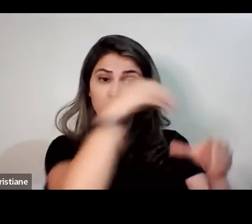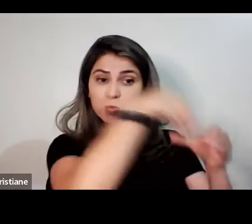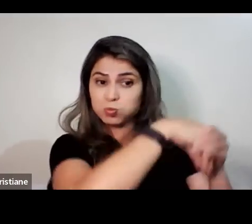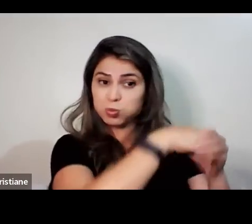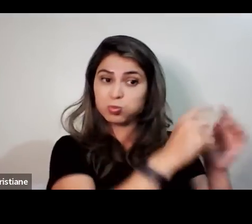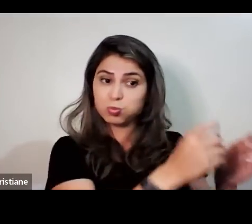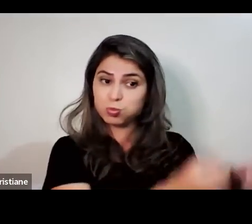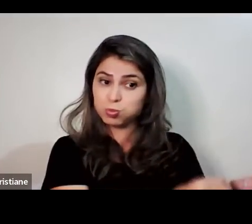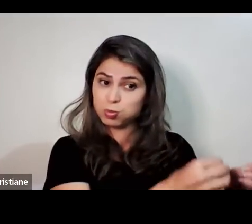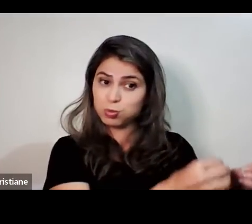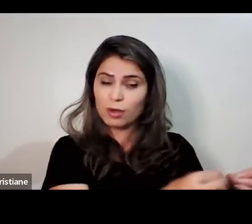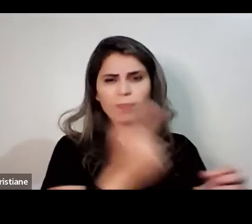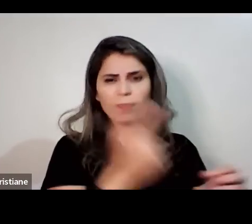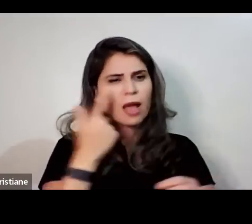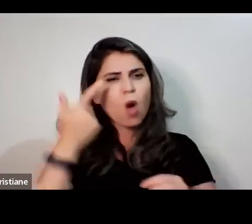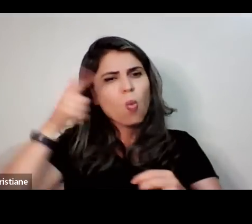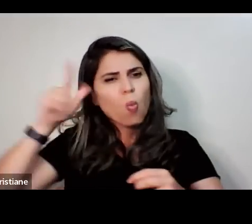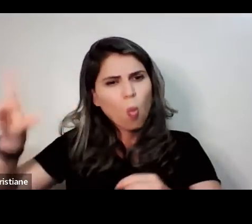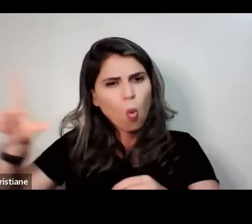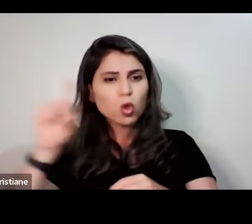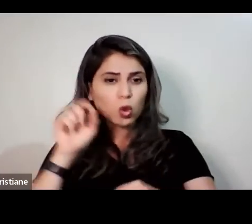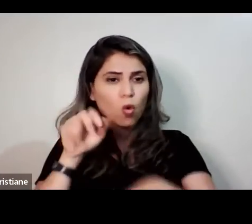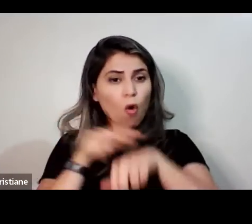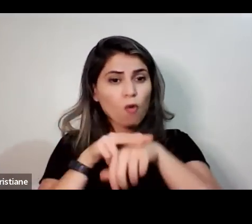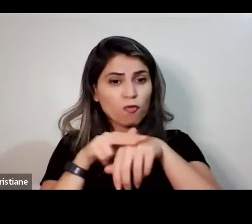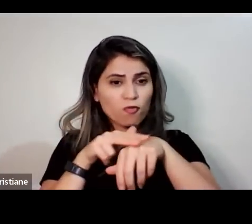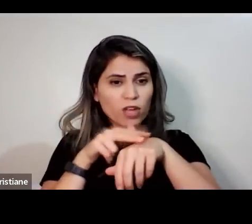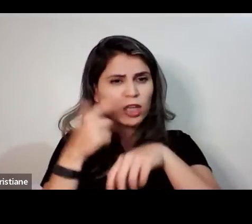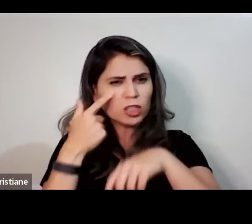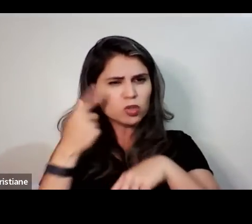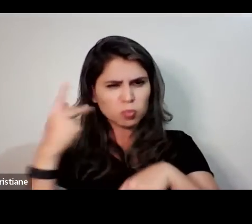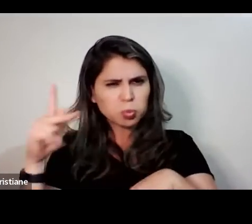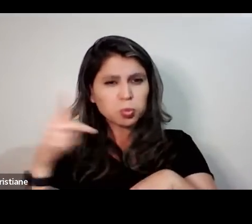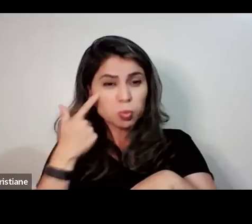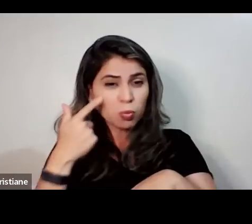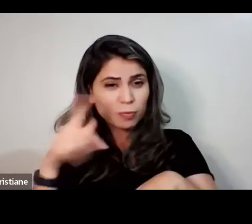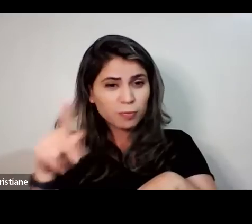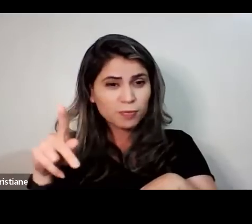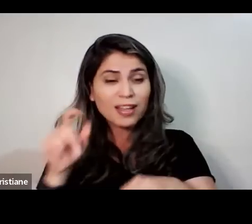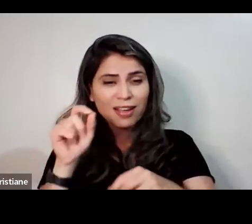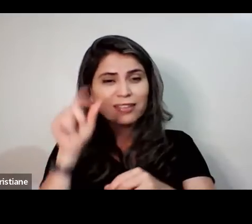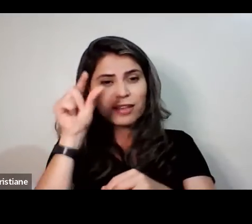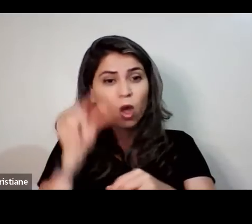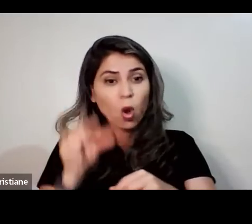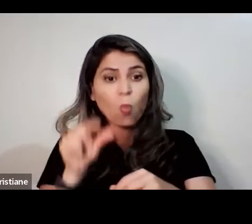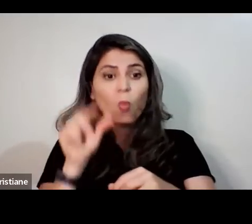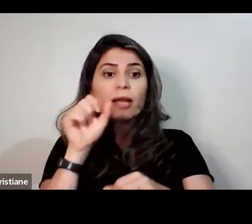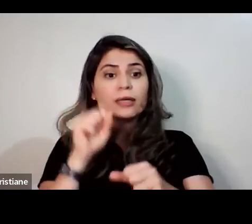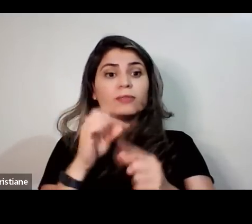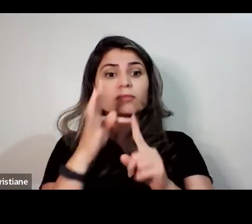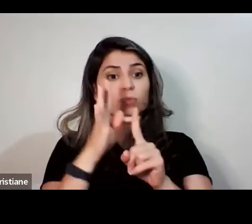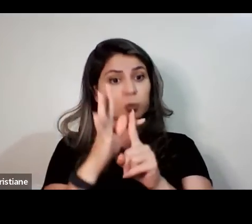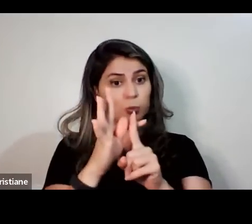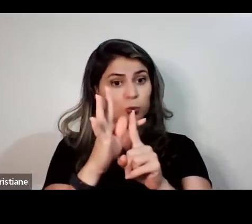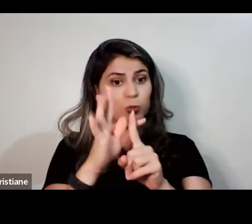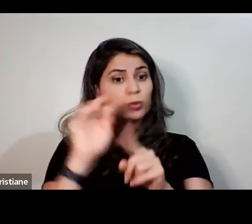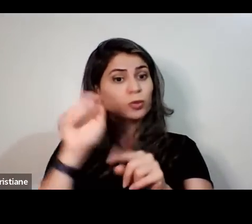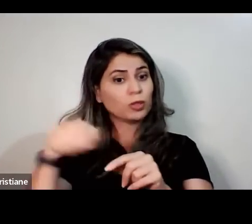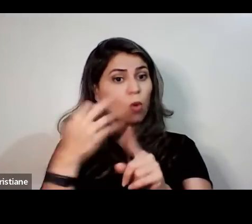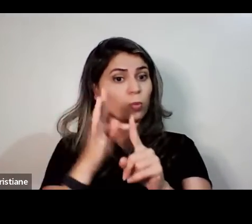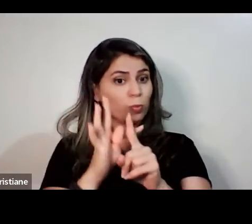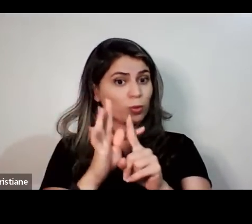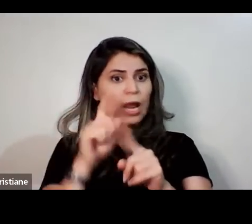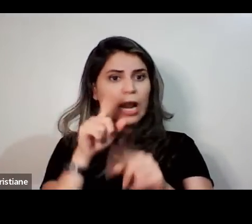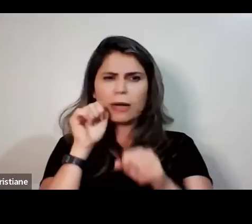aqui, está vendo que ele é até furadinho? Ele libera minerais na água. Ele vai liberando minerais. Aí você